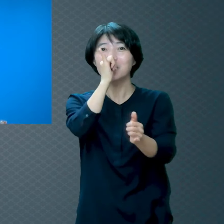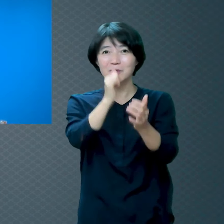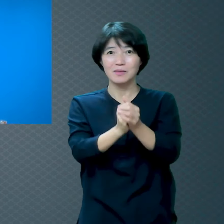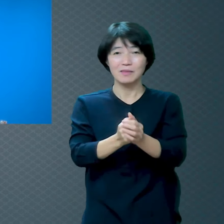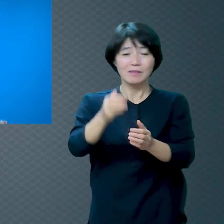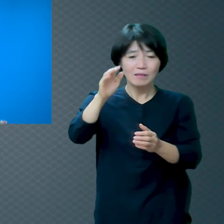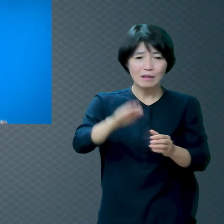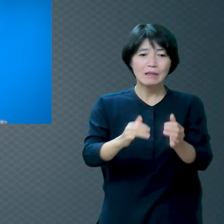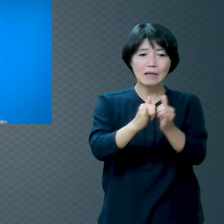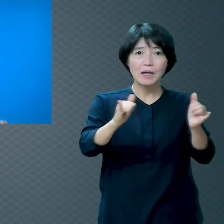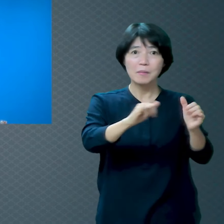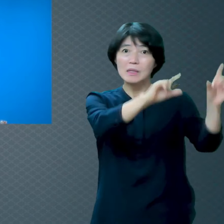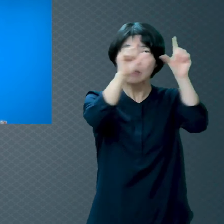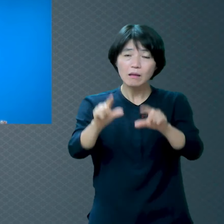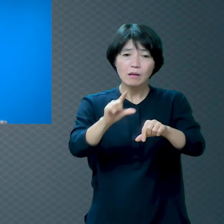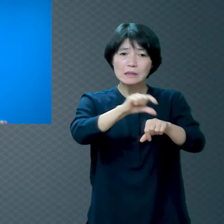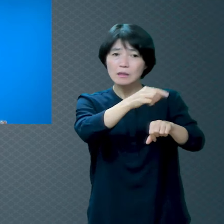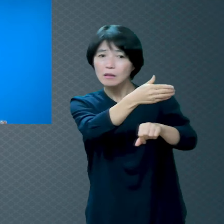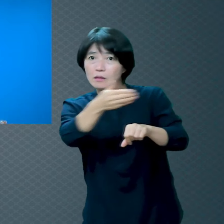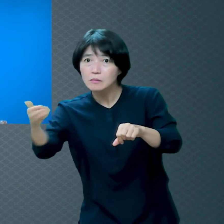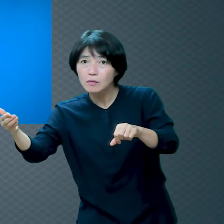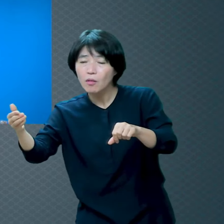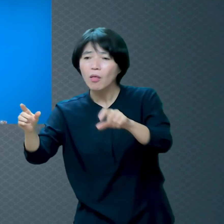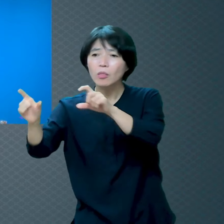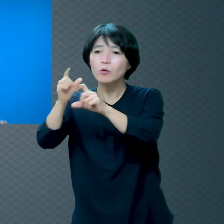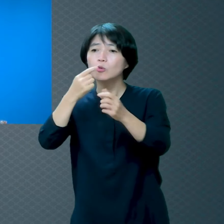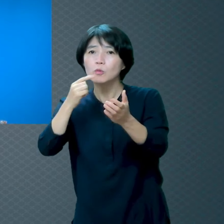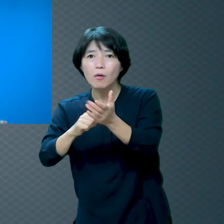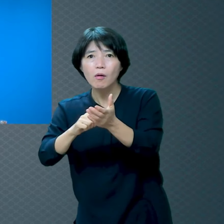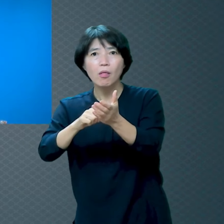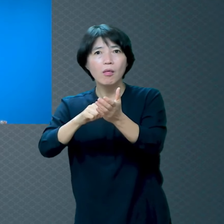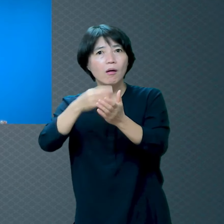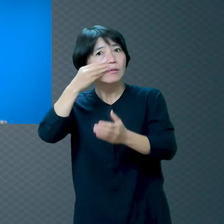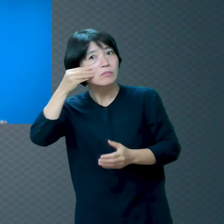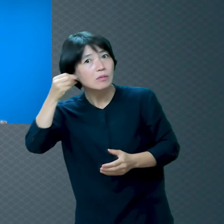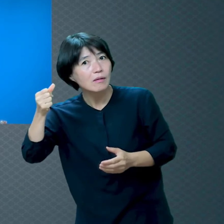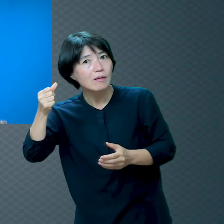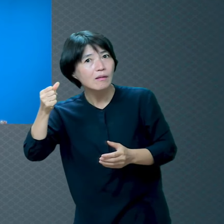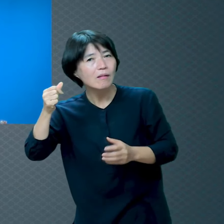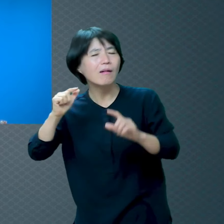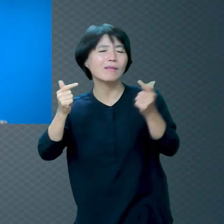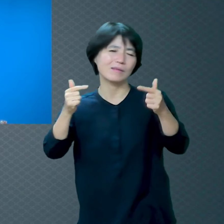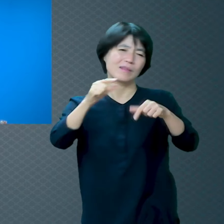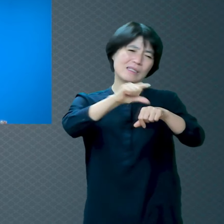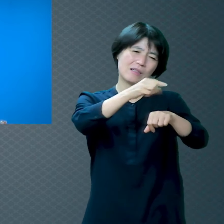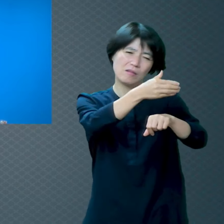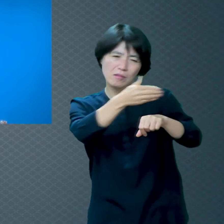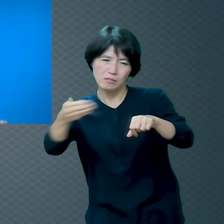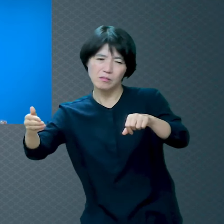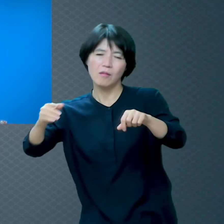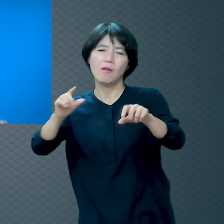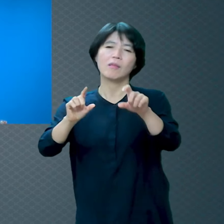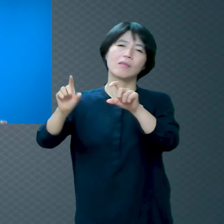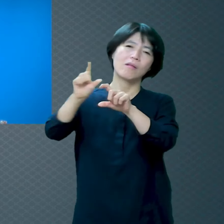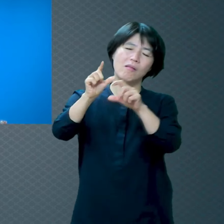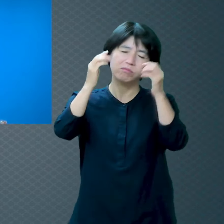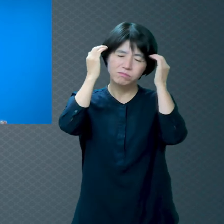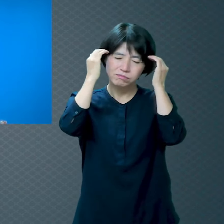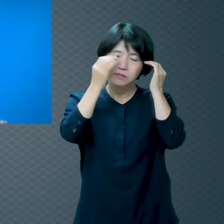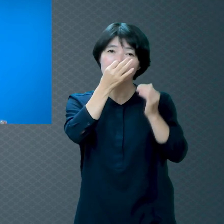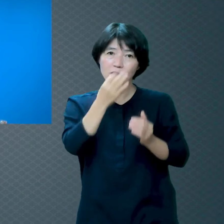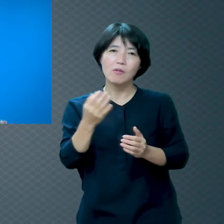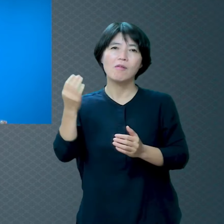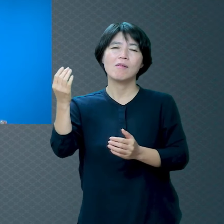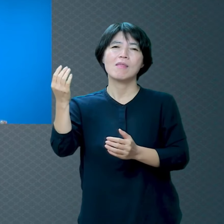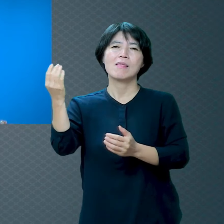힘들어지든가요 쉬워지든가요 인생은 살면 살수록 힘들어져요 참